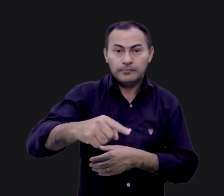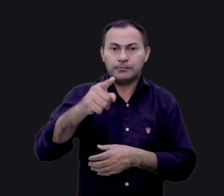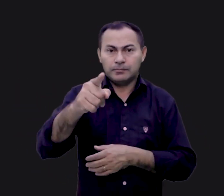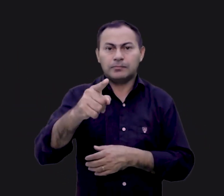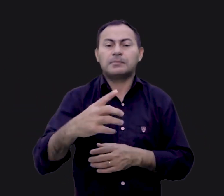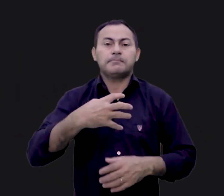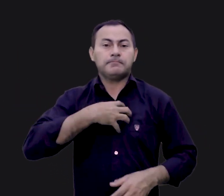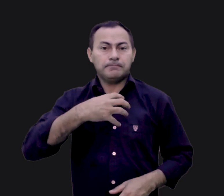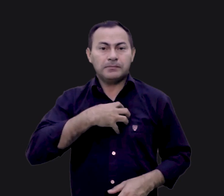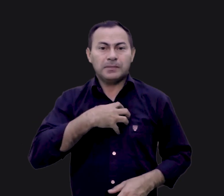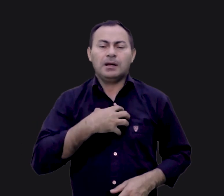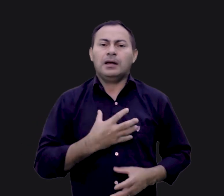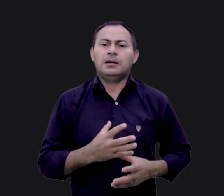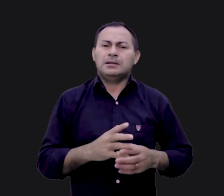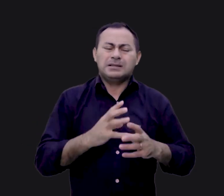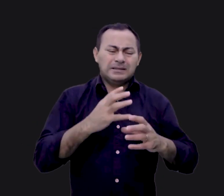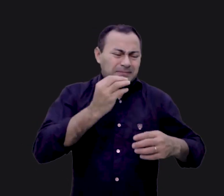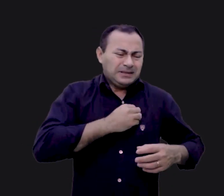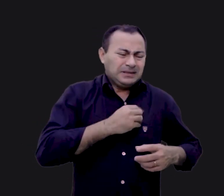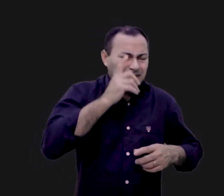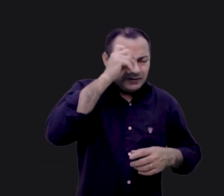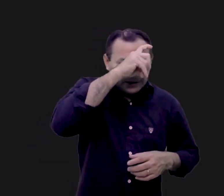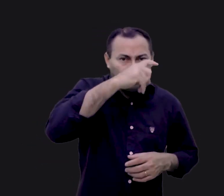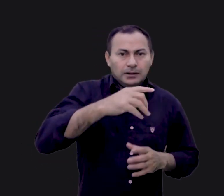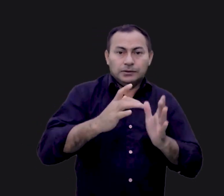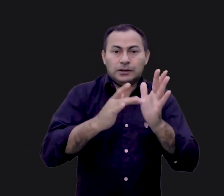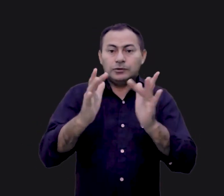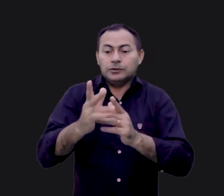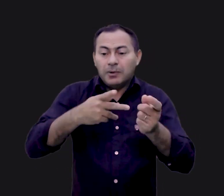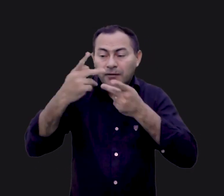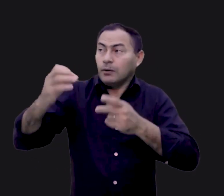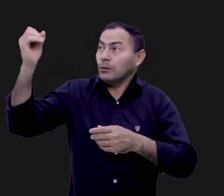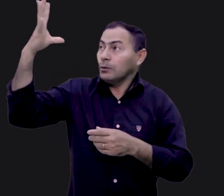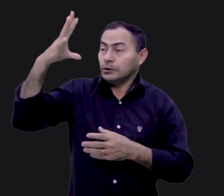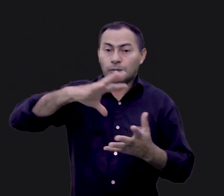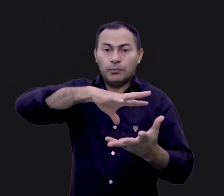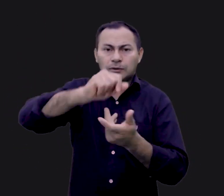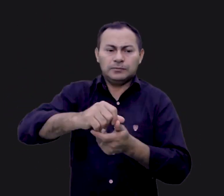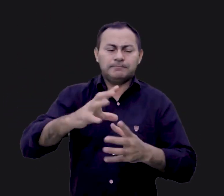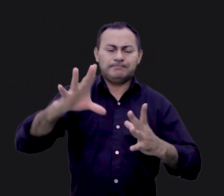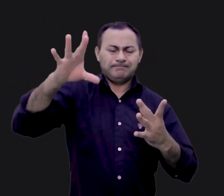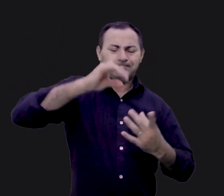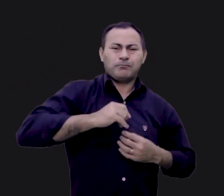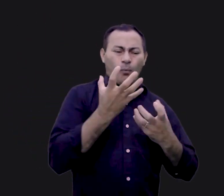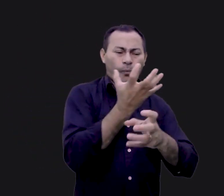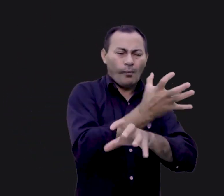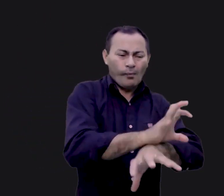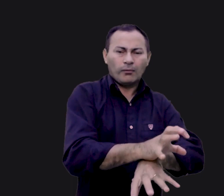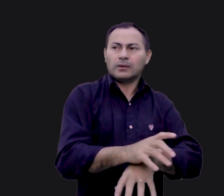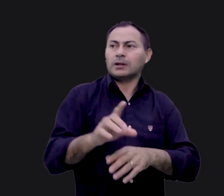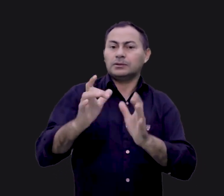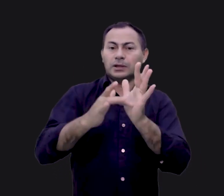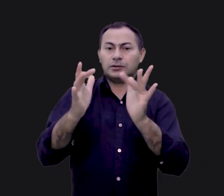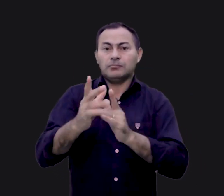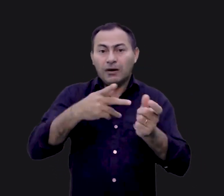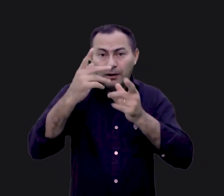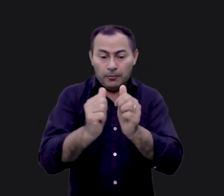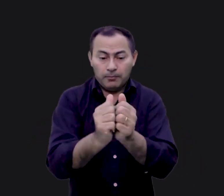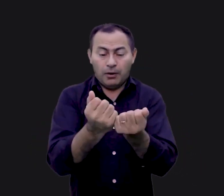Se você está se sentindo em trevas, Jesus diz, eu sou a luz do mundo. Se você está espiritualmente vazio, Ele diz, eu sou o pão da vida.